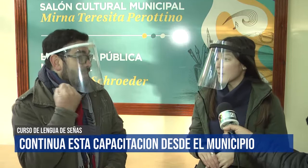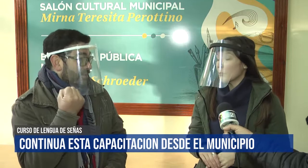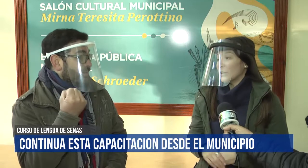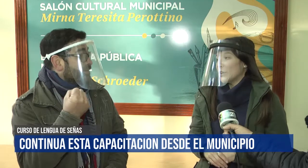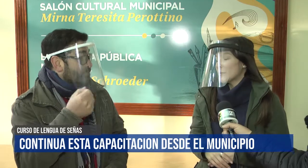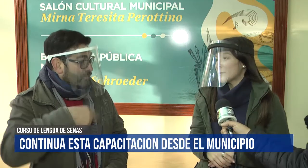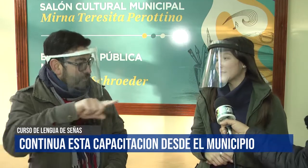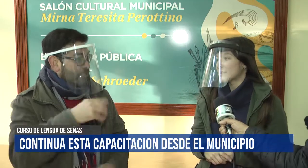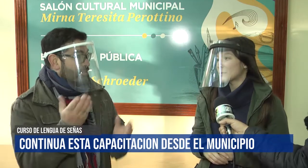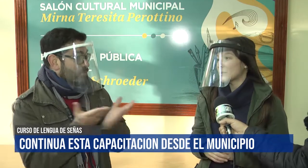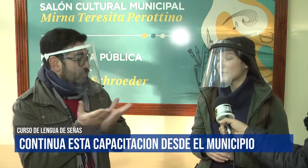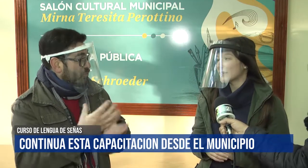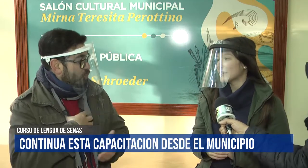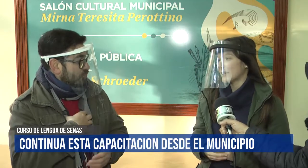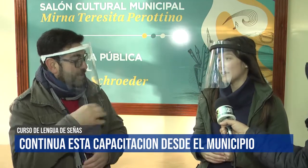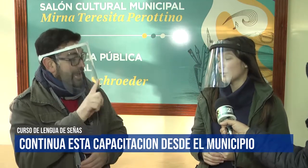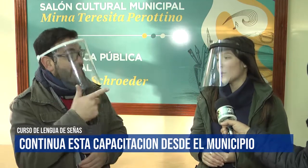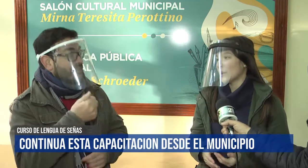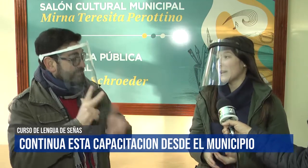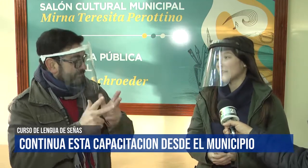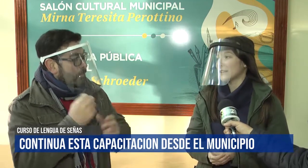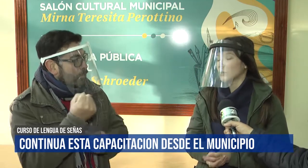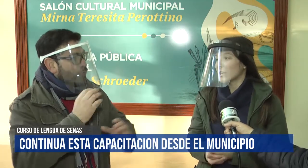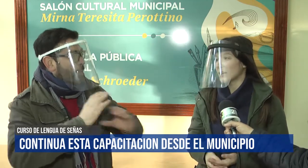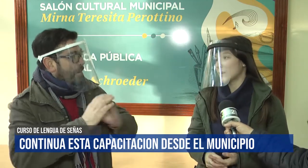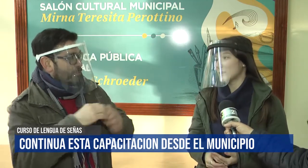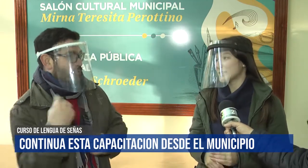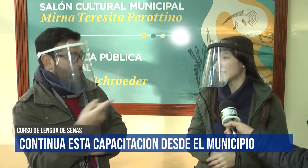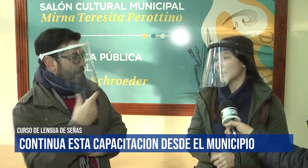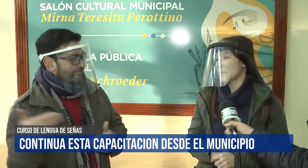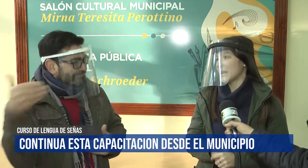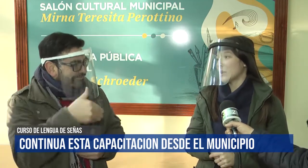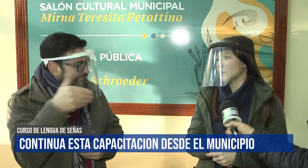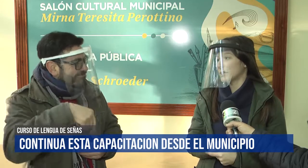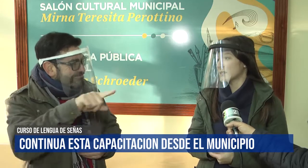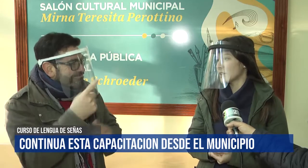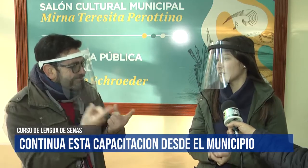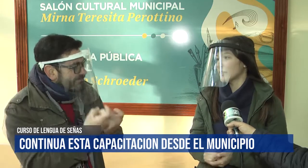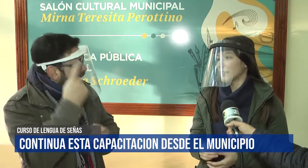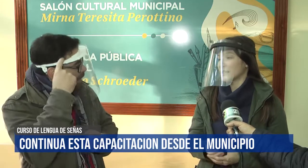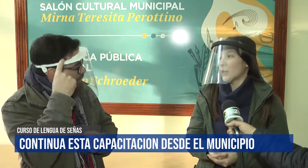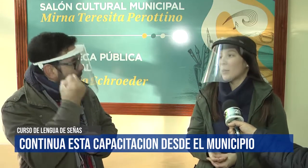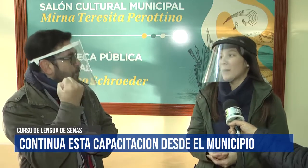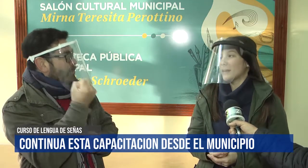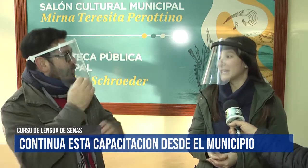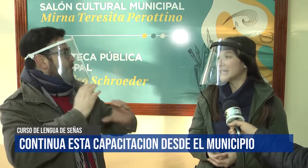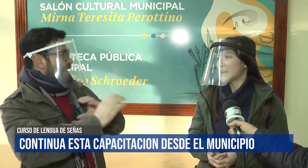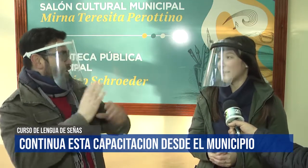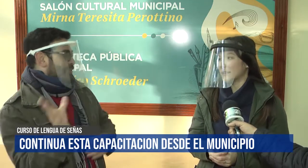Bueno, a me parece muy importante que todos puedan estudiar lengua de señas para la comunicación, que todos puedan venir a aprender.